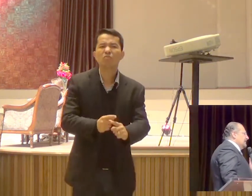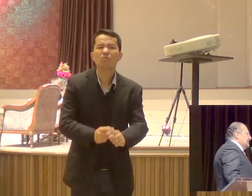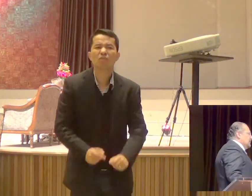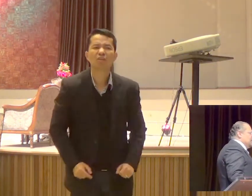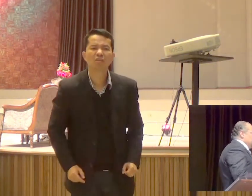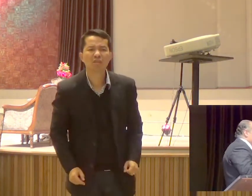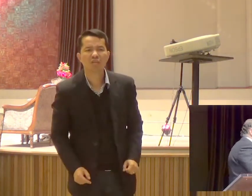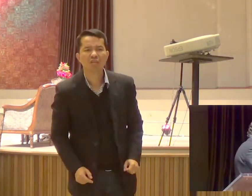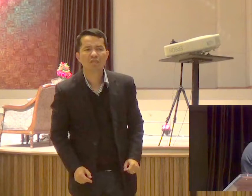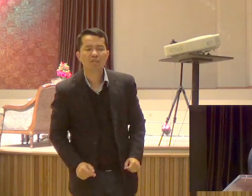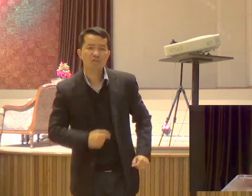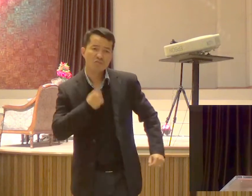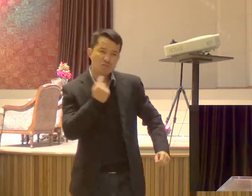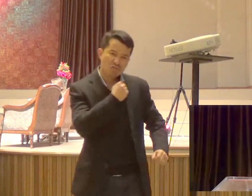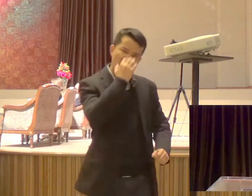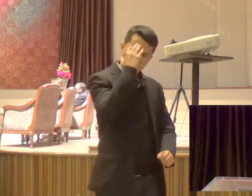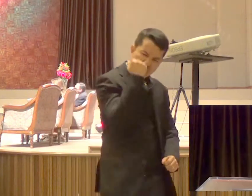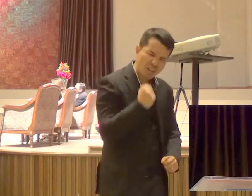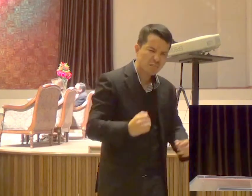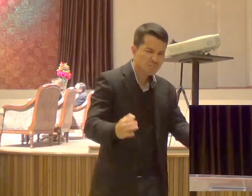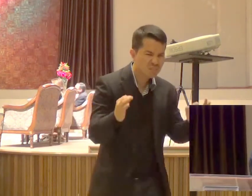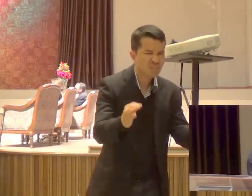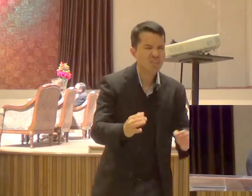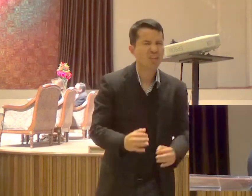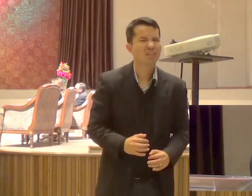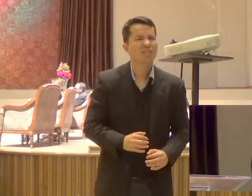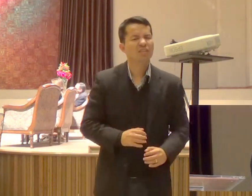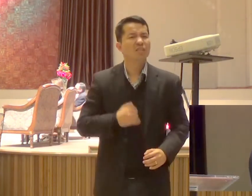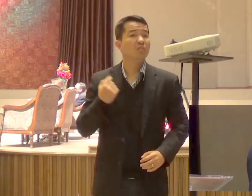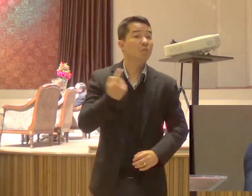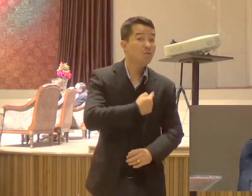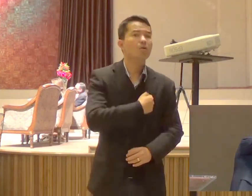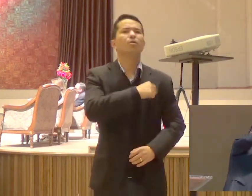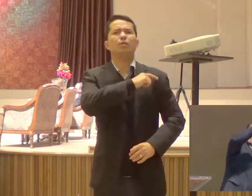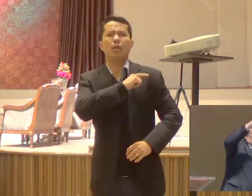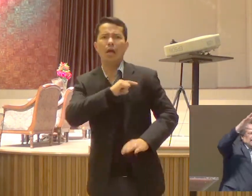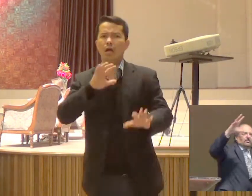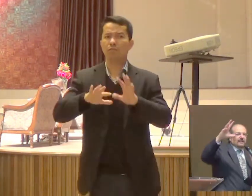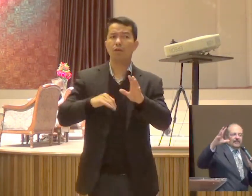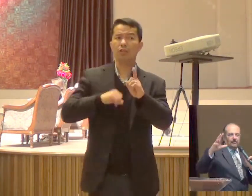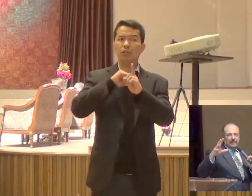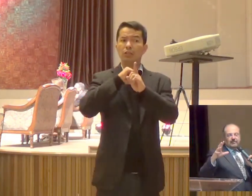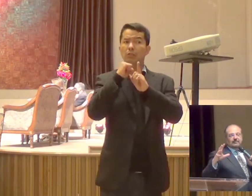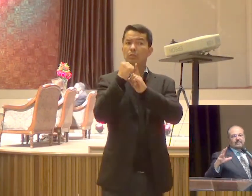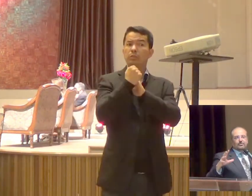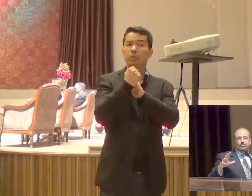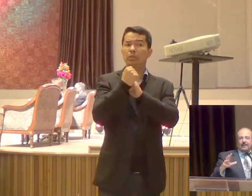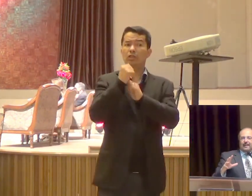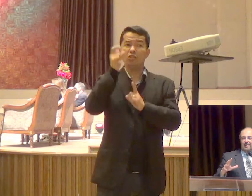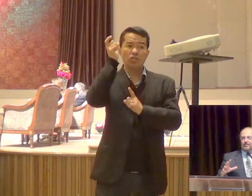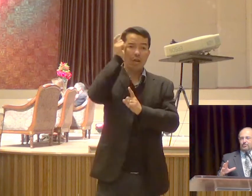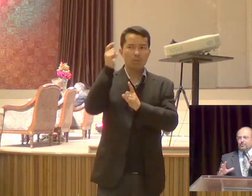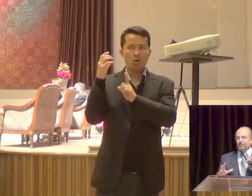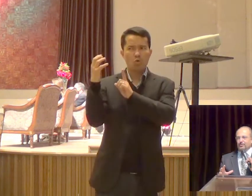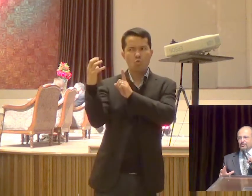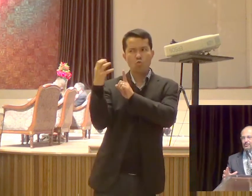Nós sabemos muito bem Que existe toda uma Uma arte manha satânica Para tentar destruir A igreja do Senhor Jesus